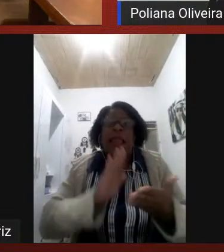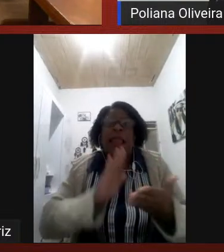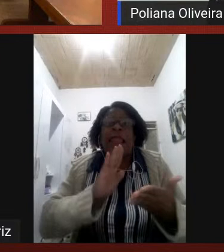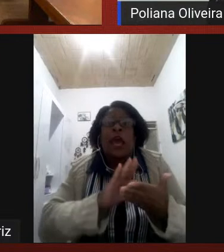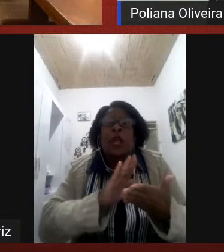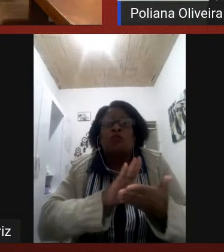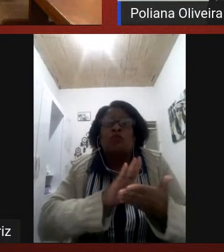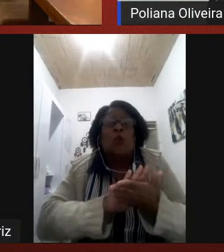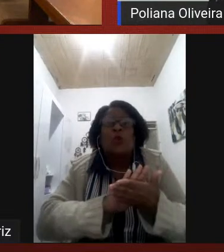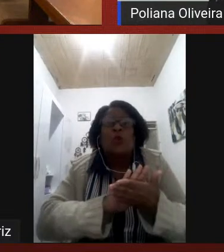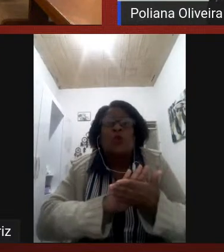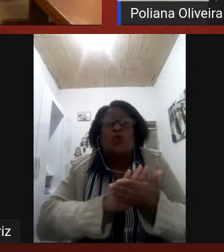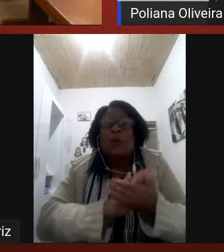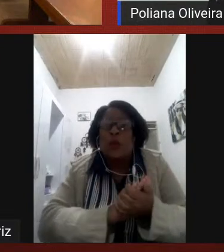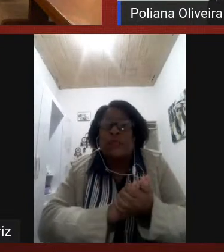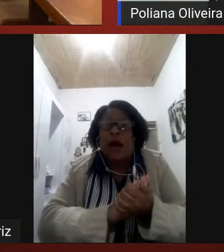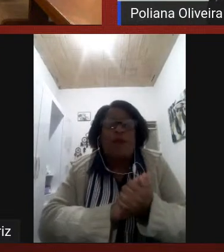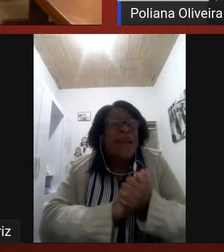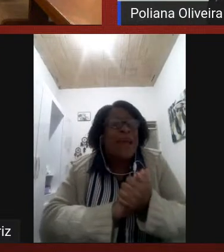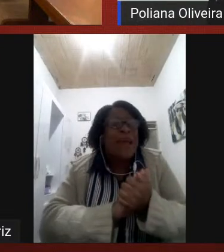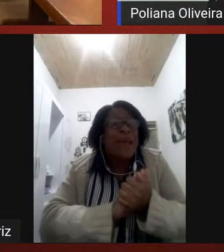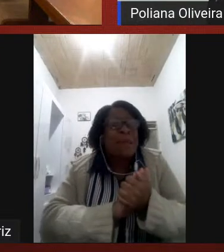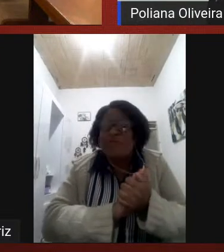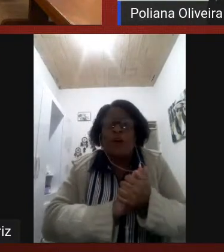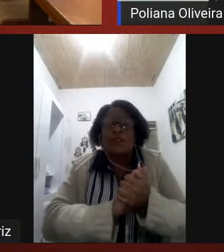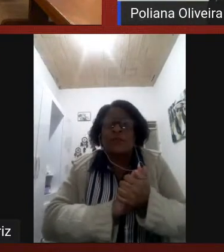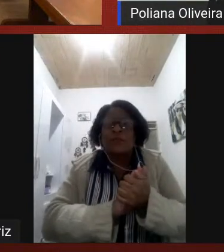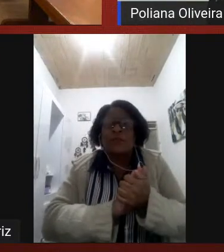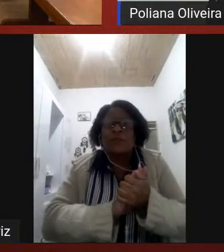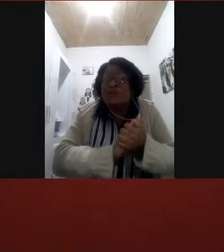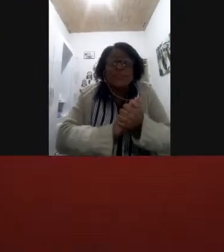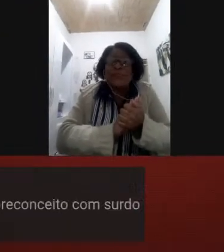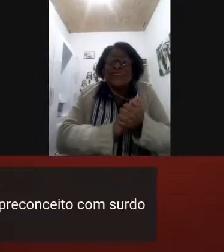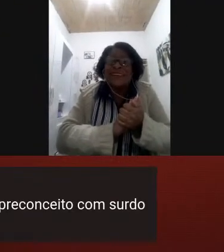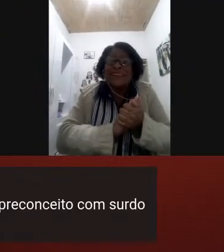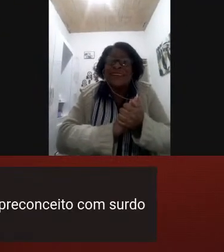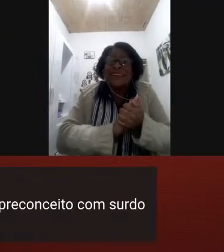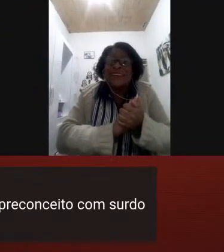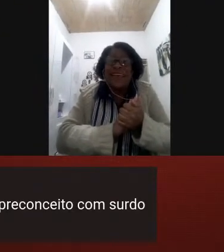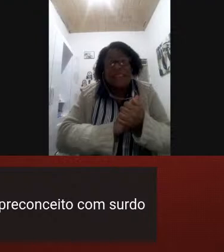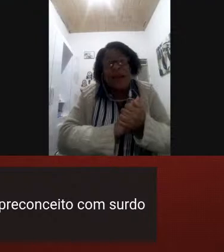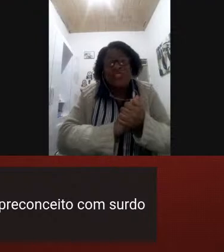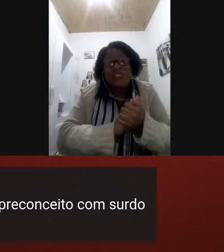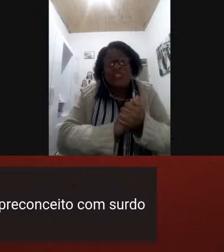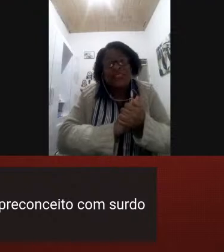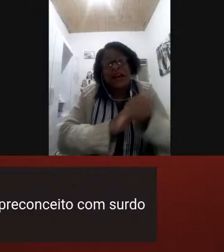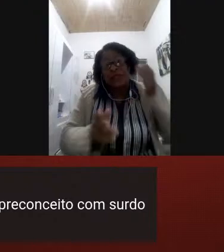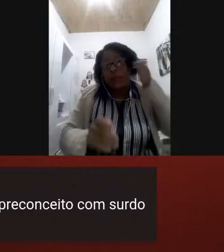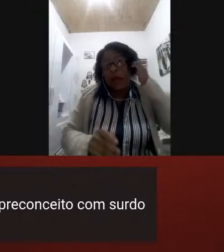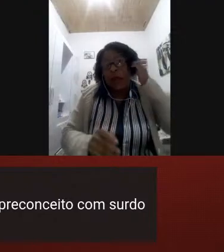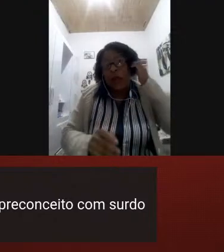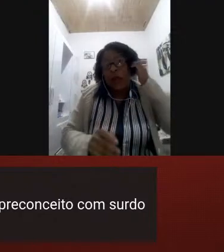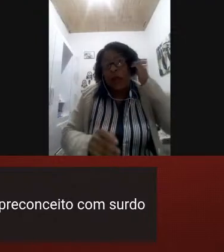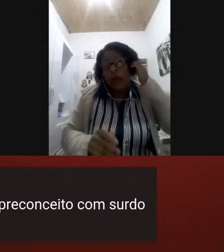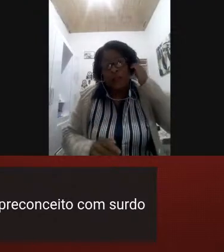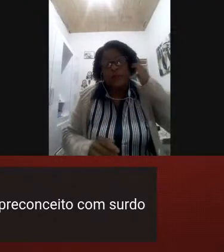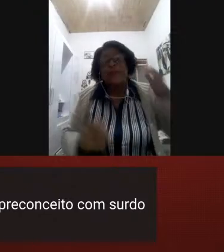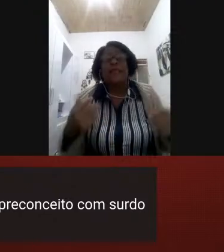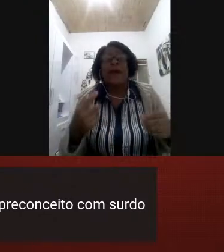tudo sobre a inclusão é maravilhoso mas não funciona tem mais de 15 anos que eu trabalho com surdos tem